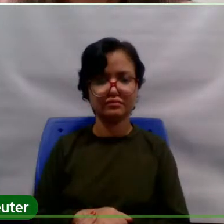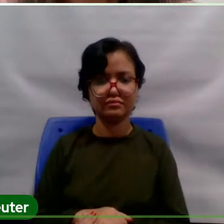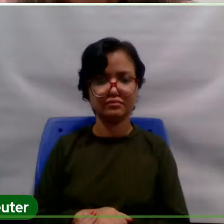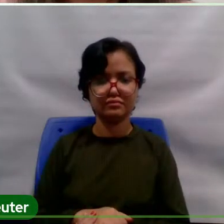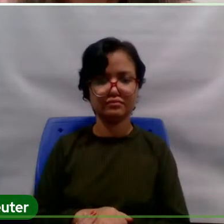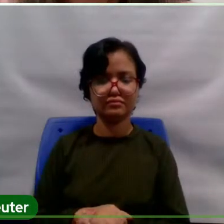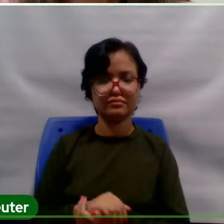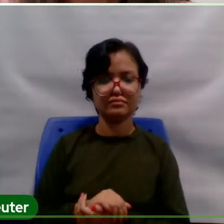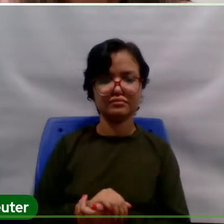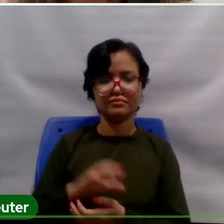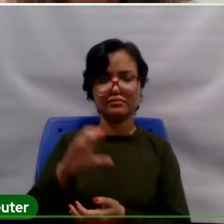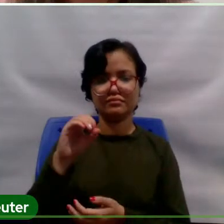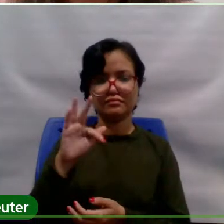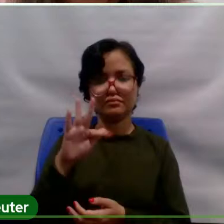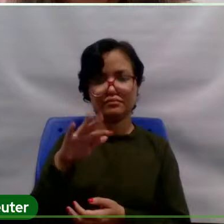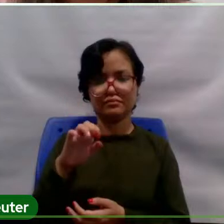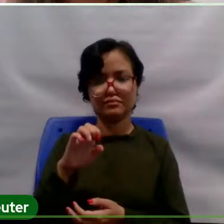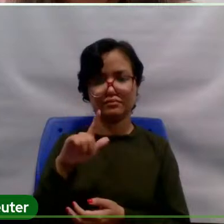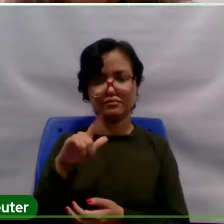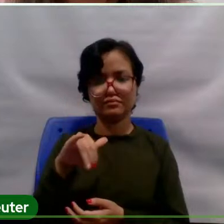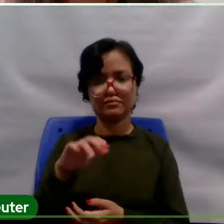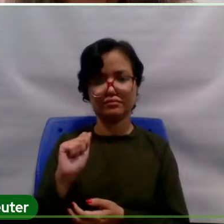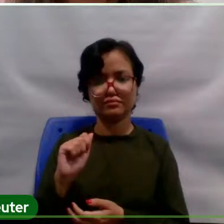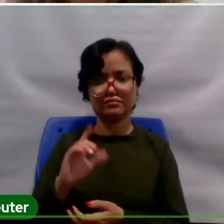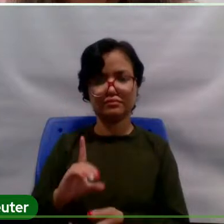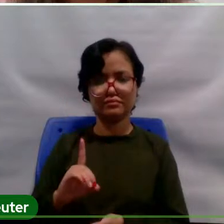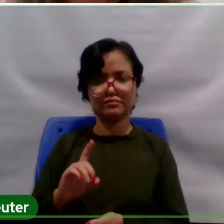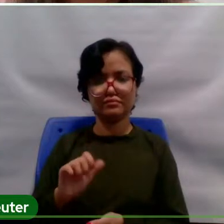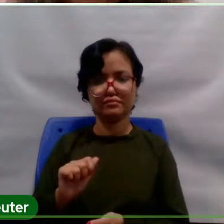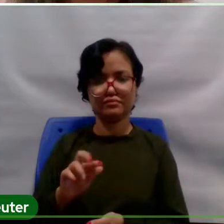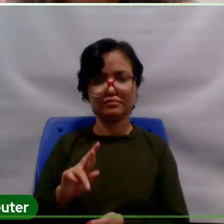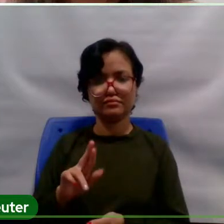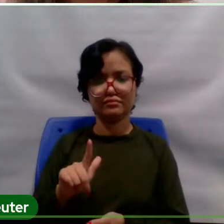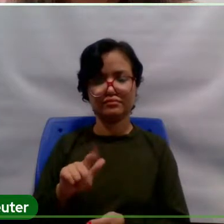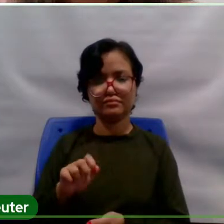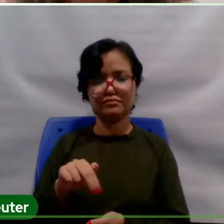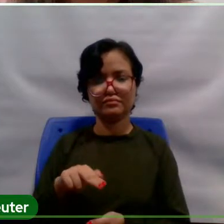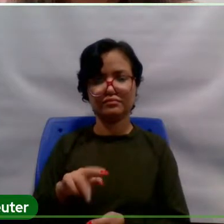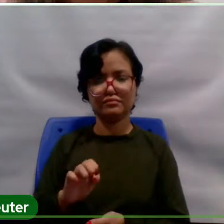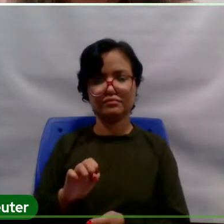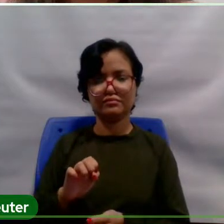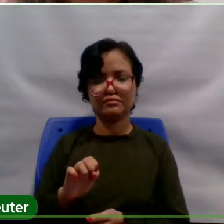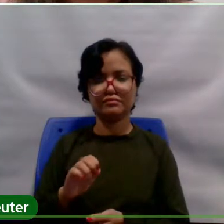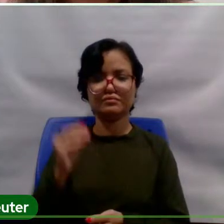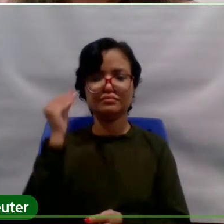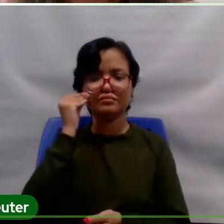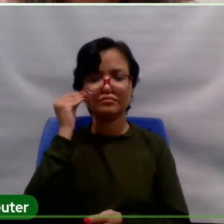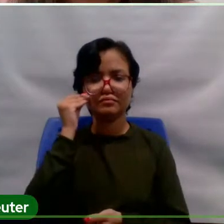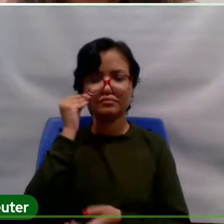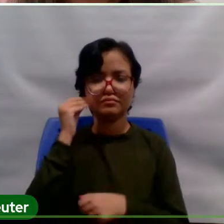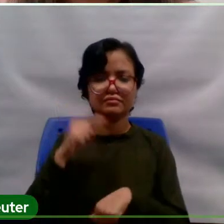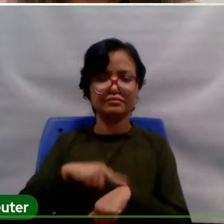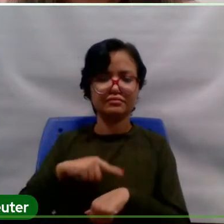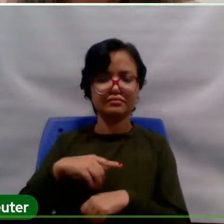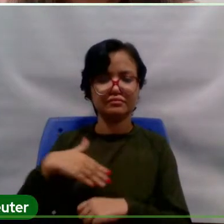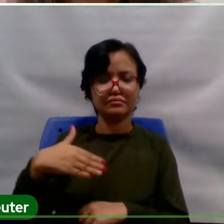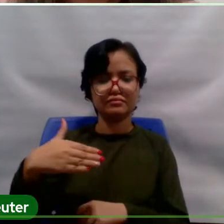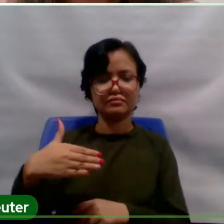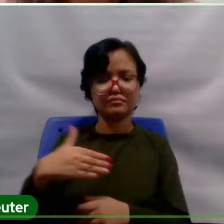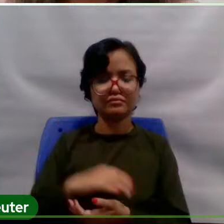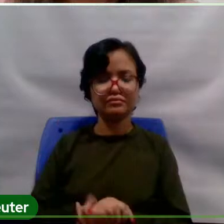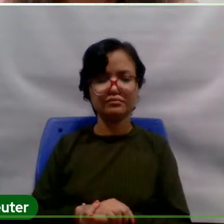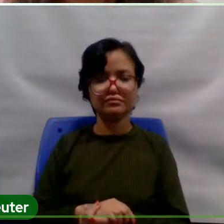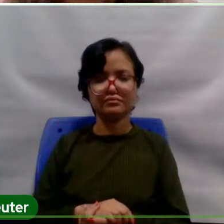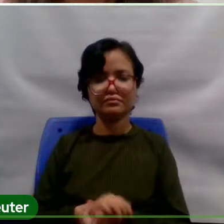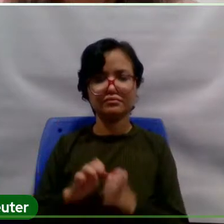Darlene e o Valdio Alisson, né? Que dedicaram, né? Bastante tempo para que este evento